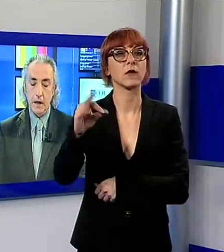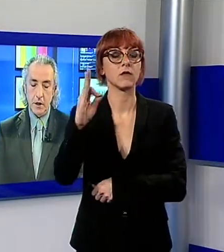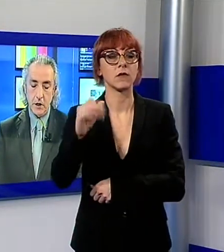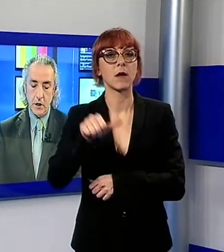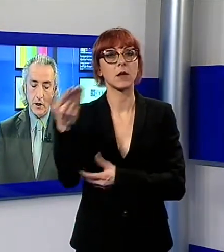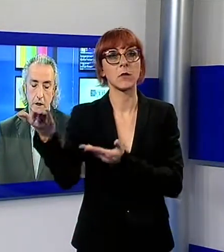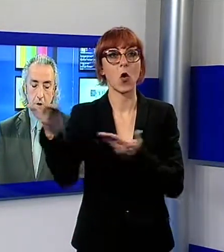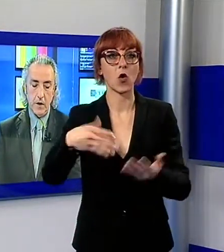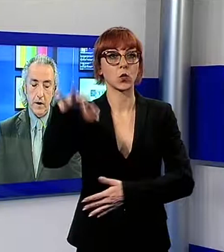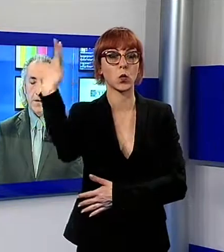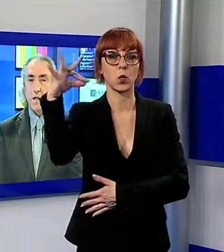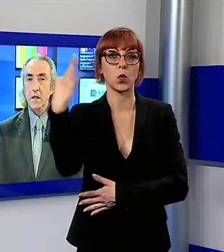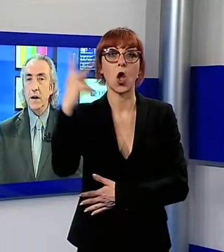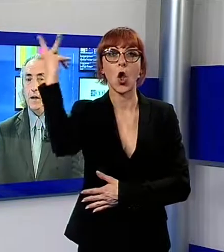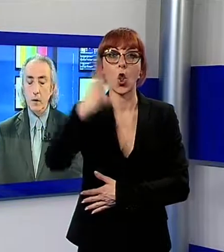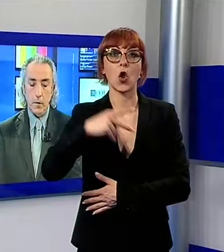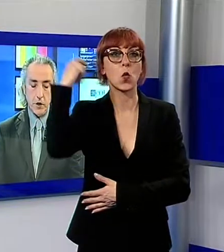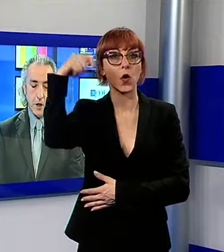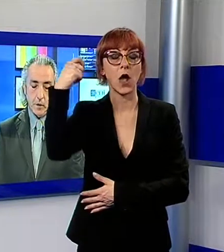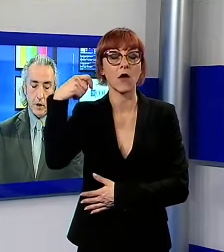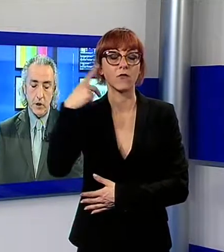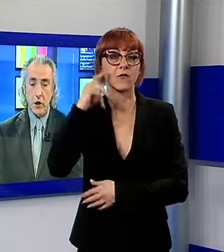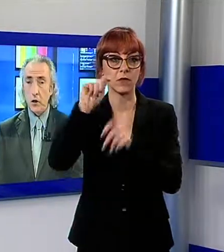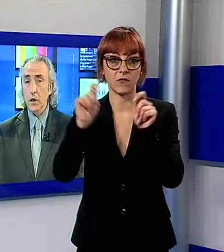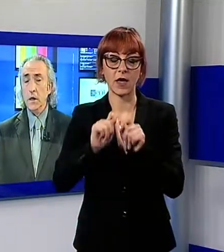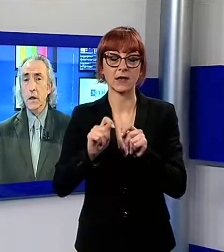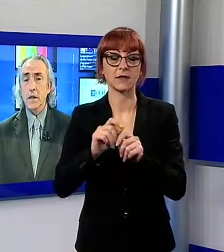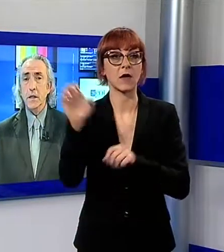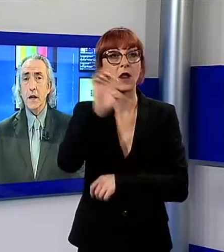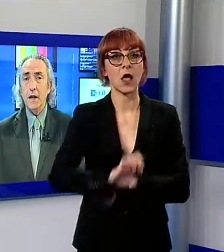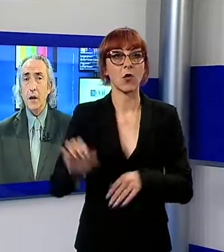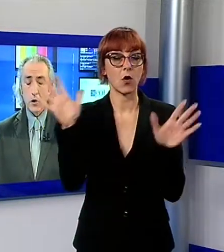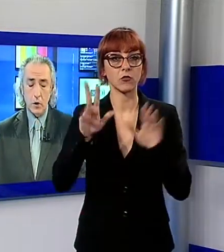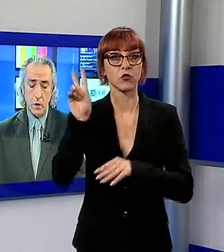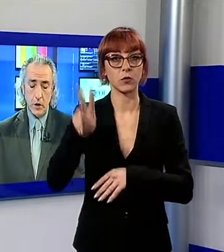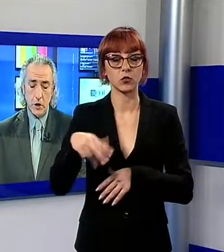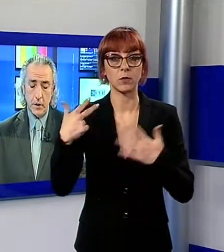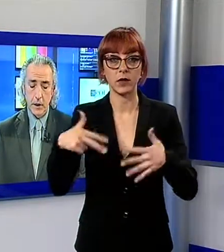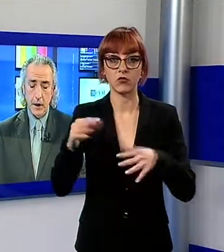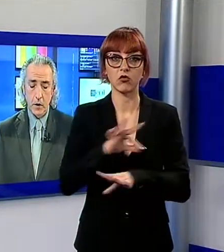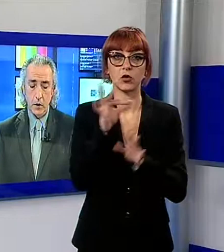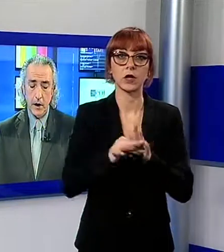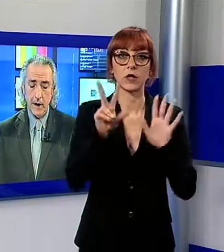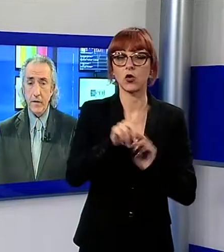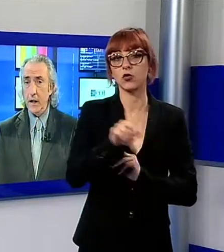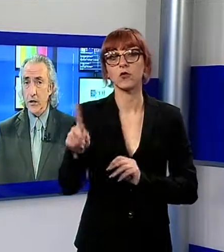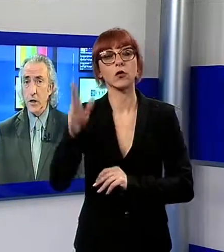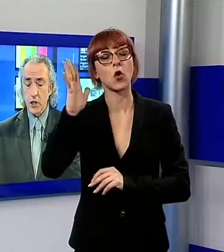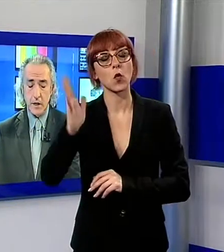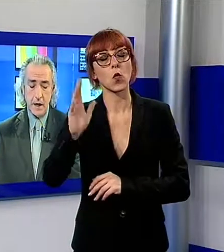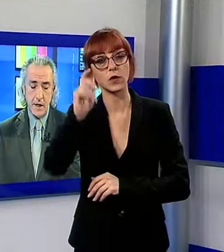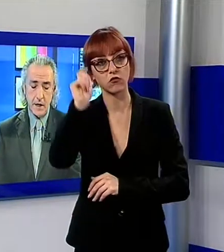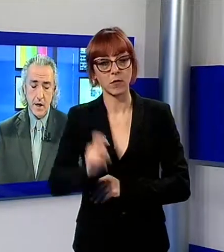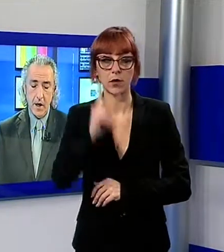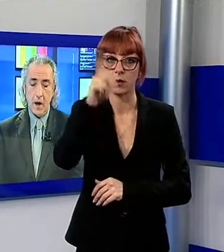ospite d'eccezione del Lucca Film Festival ed Europa Cinema 2018 che si terrà dall'8 al 15 aprile a Lucca e a Viareggio.